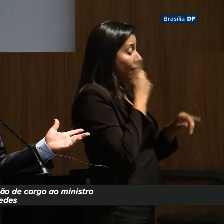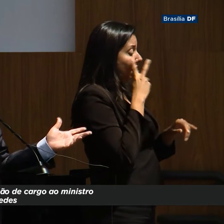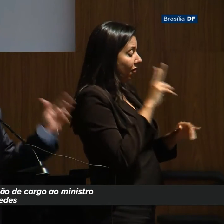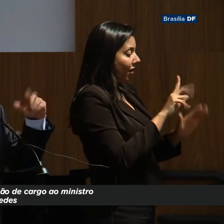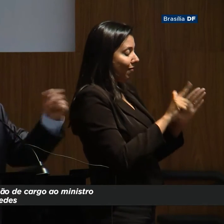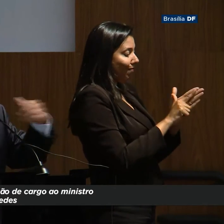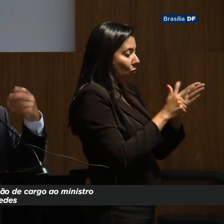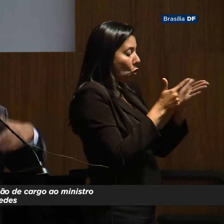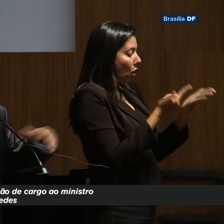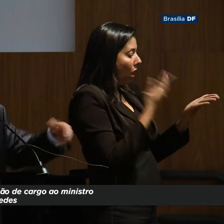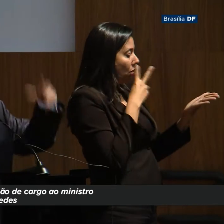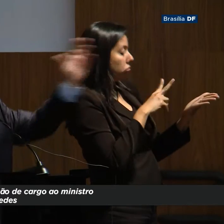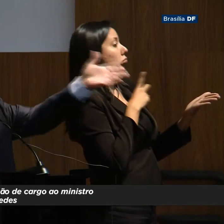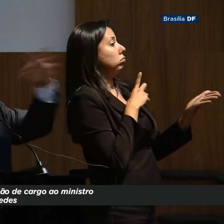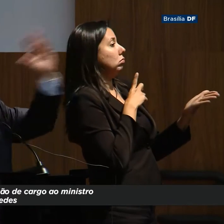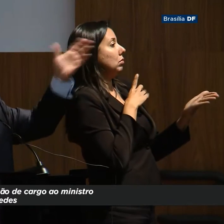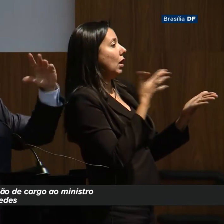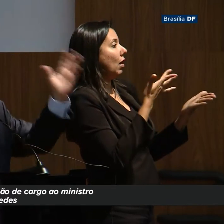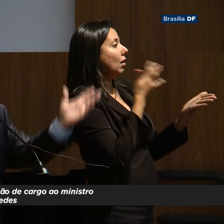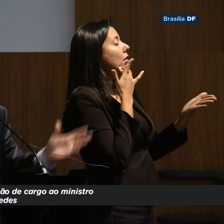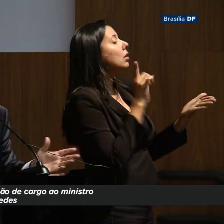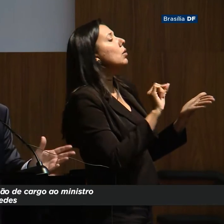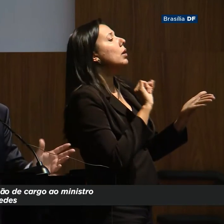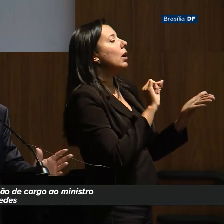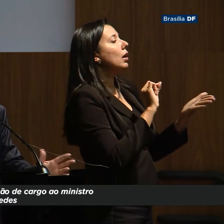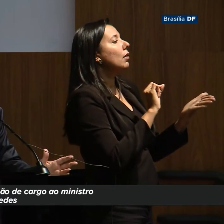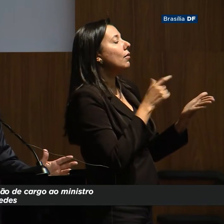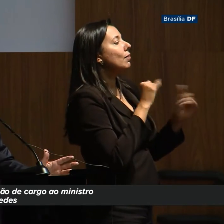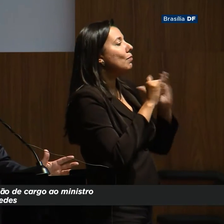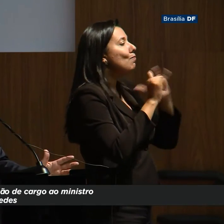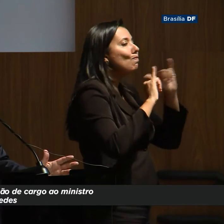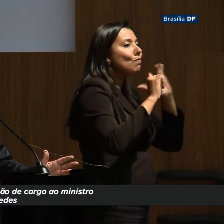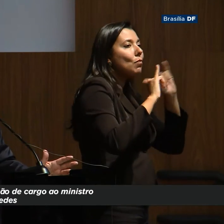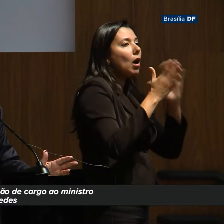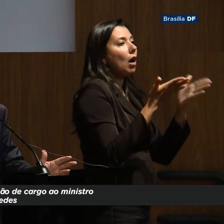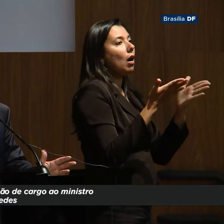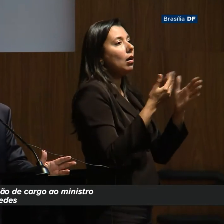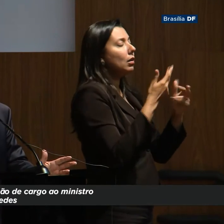começa a ver, o sujeito mesmo pinta de vermelho e aparece lá todo dia, fazendo a propaganda dele.